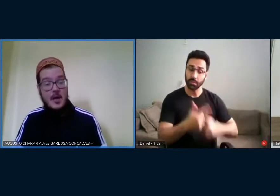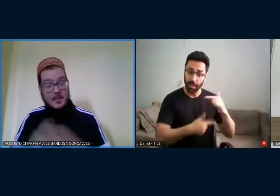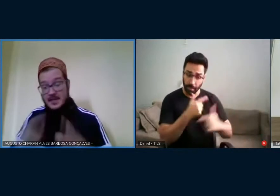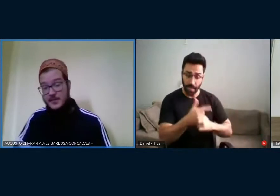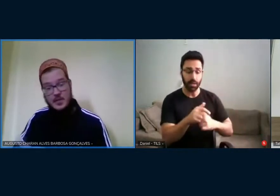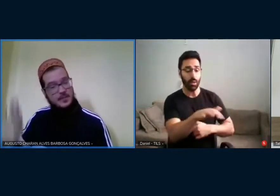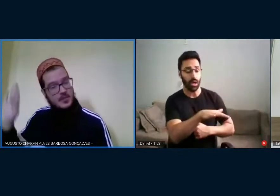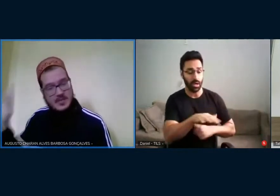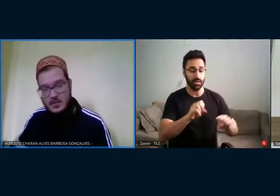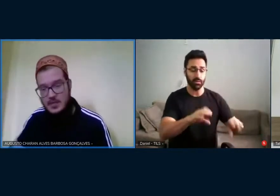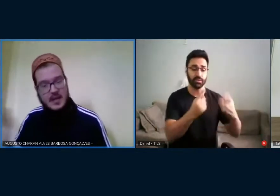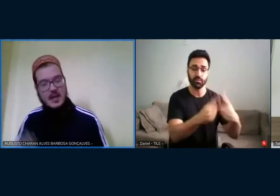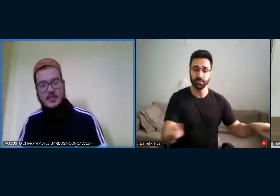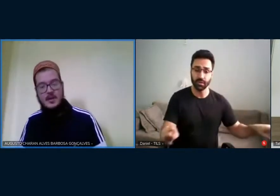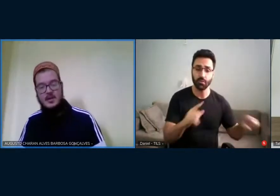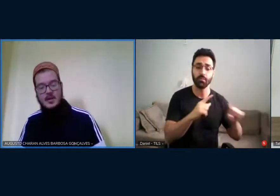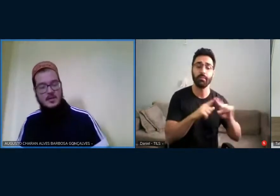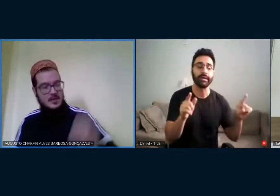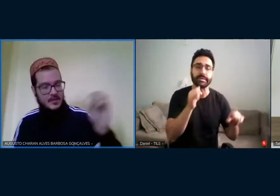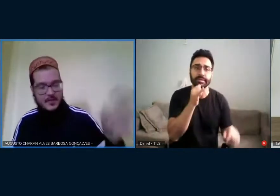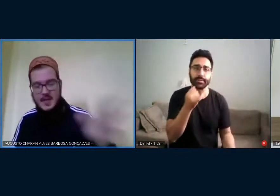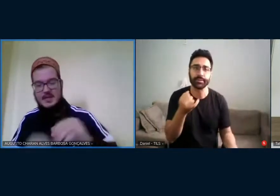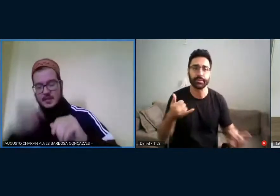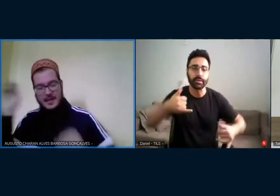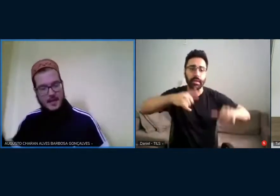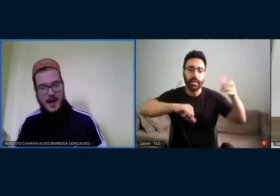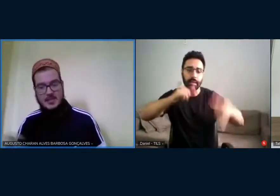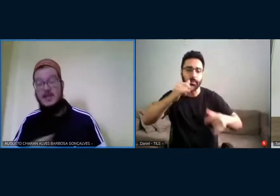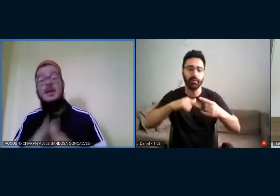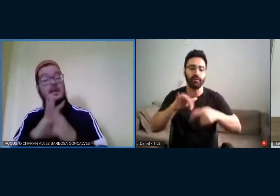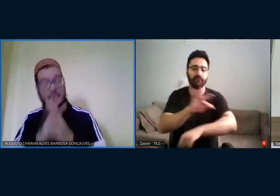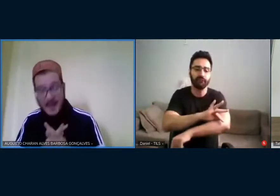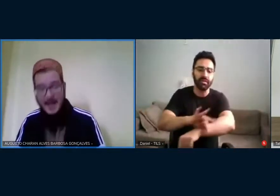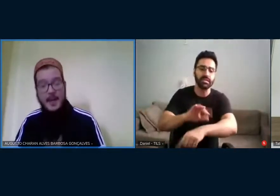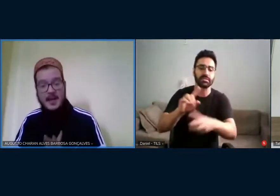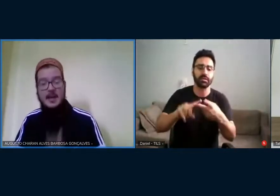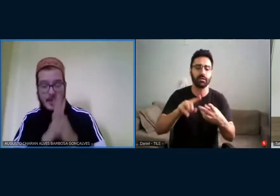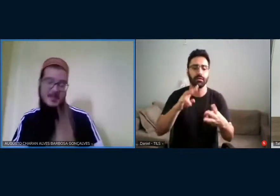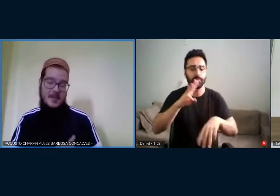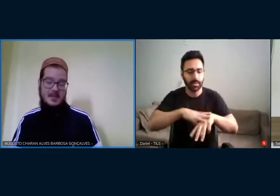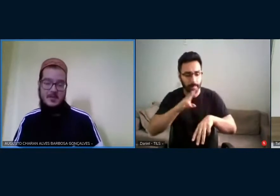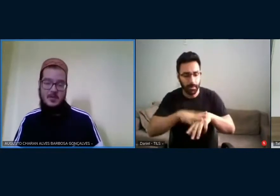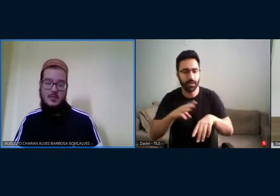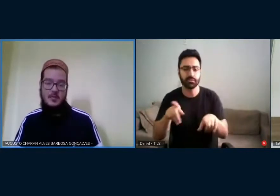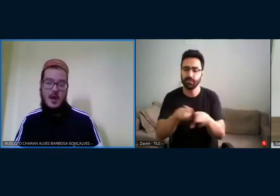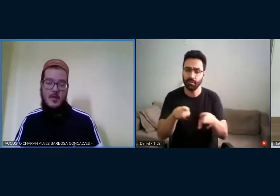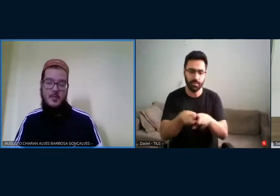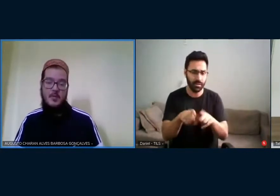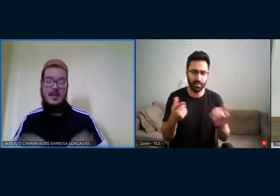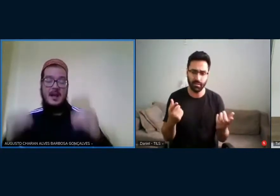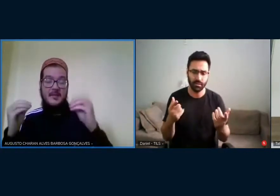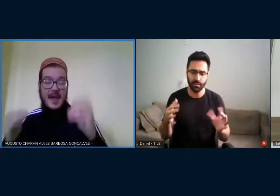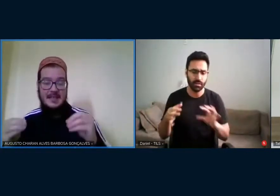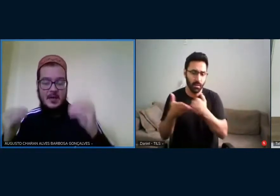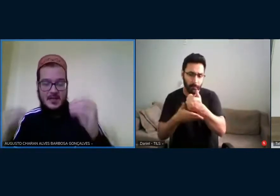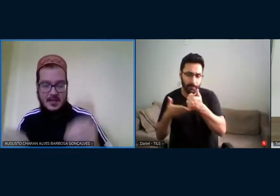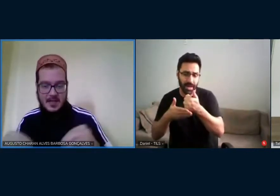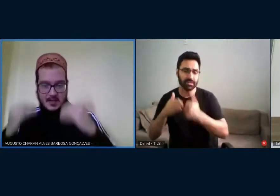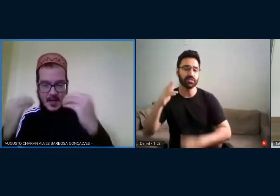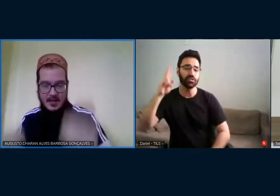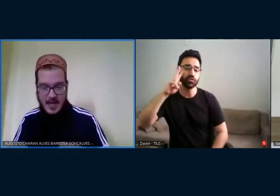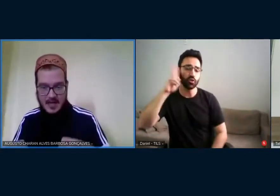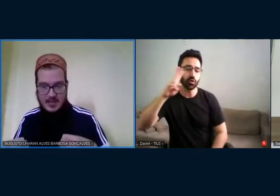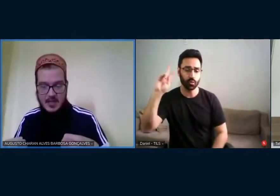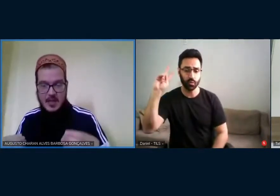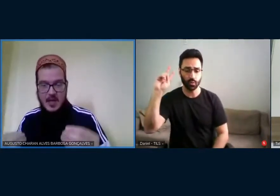musical, mas se fosse para o ensino da química, o ensino de física, matemática, também caberia numa perspectiva histórico-cultural, porque através da nossa